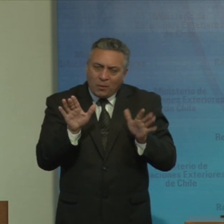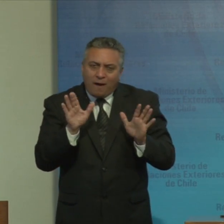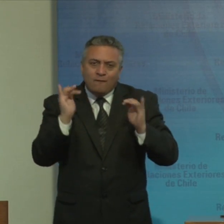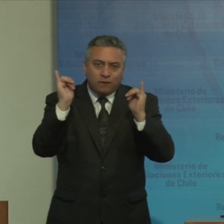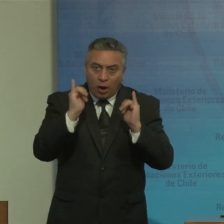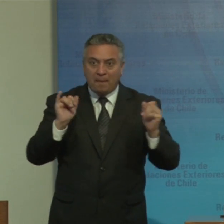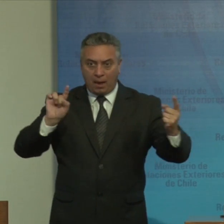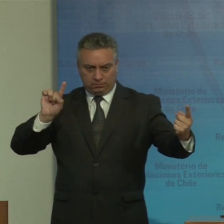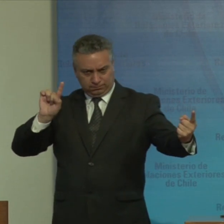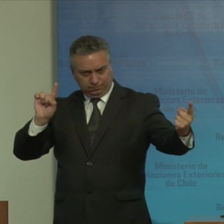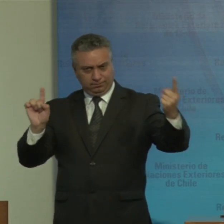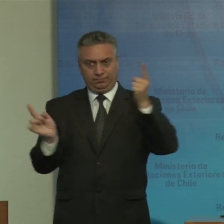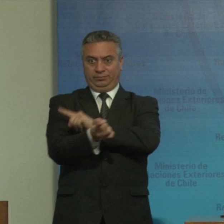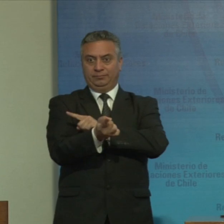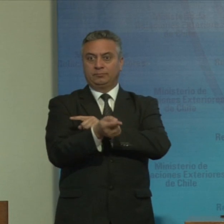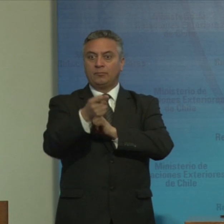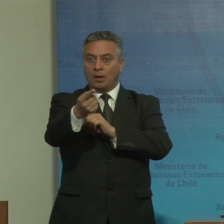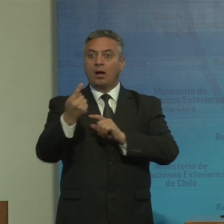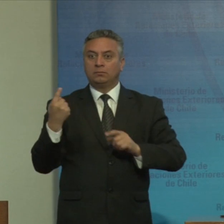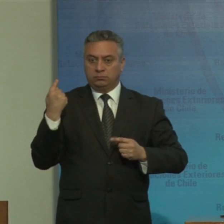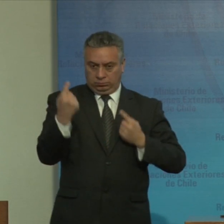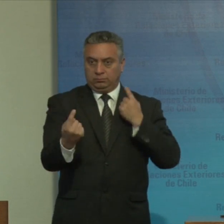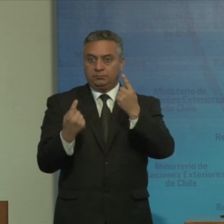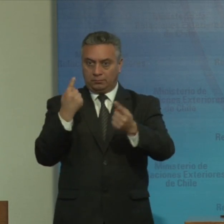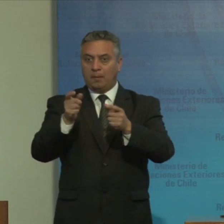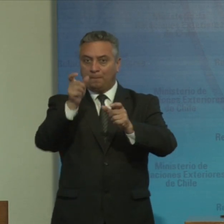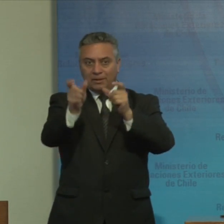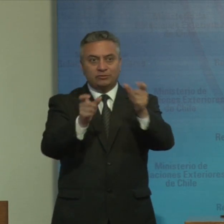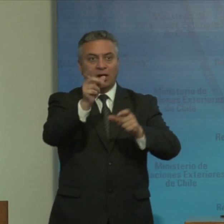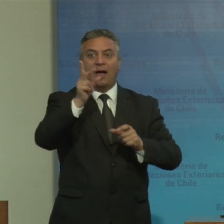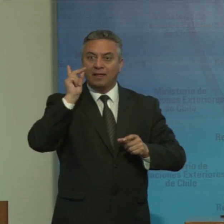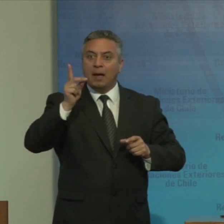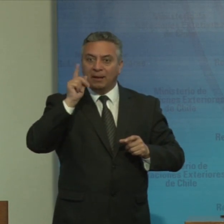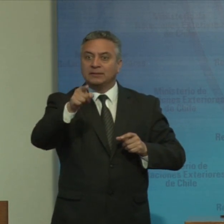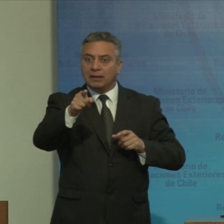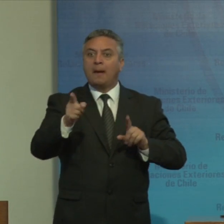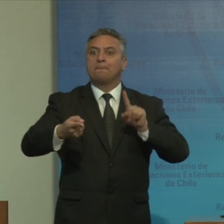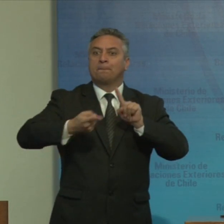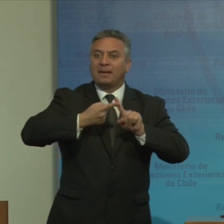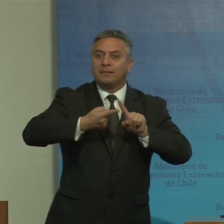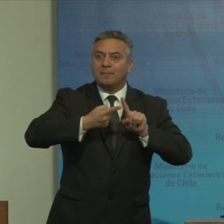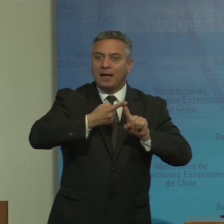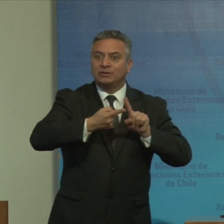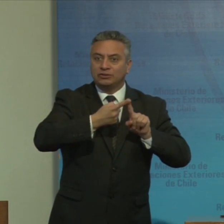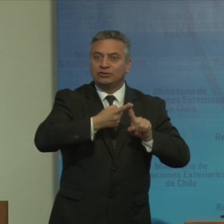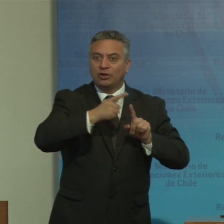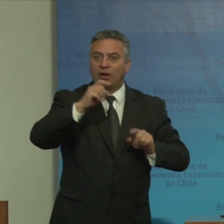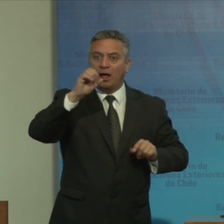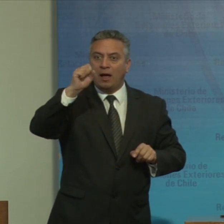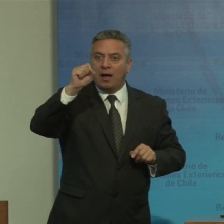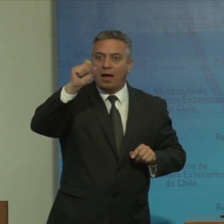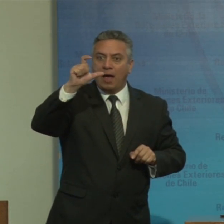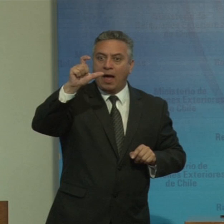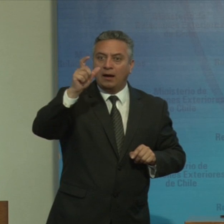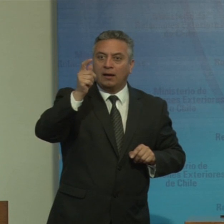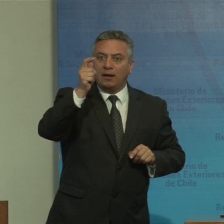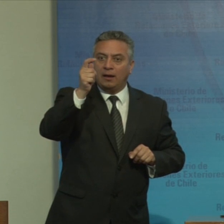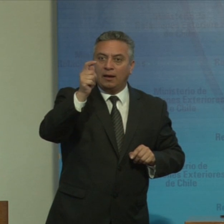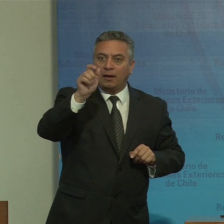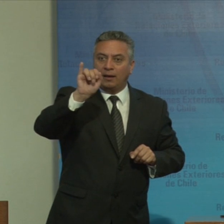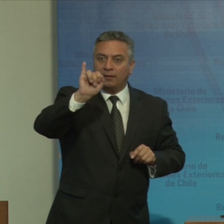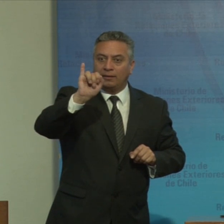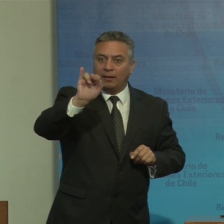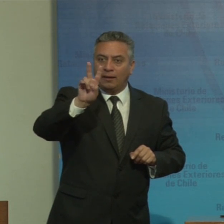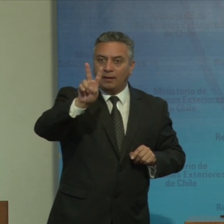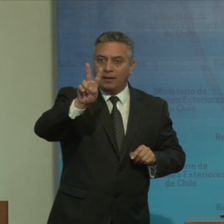tenía la participación activa de las personas con discapacidad resultó impactó el resultado de la misma